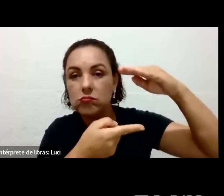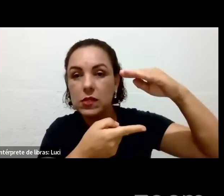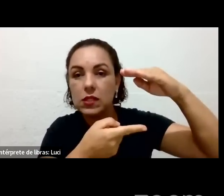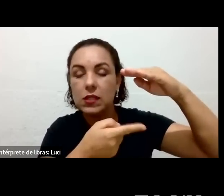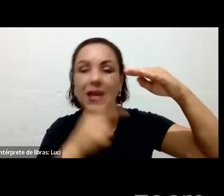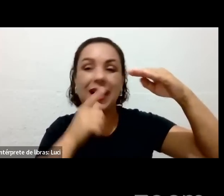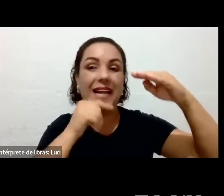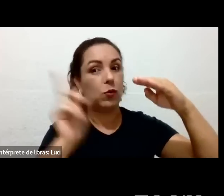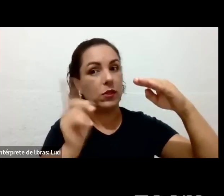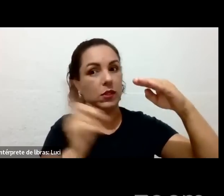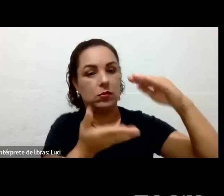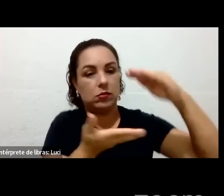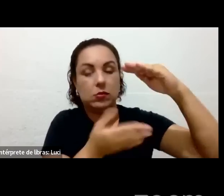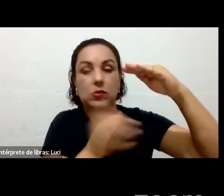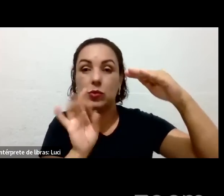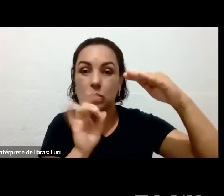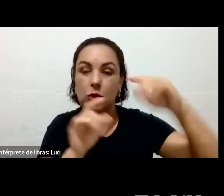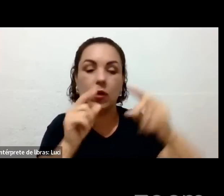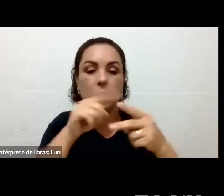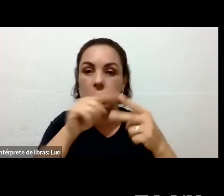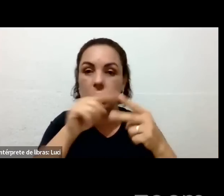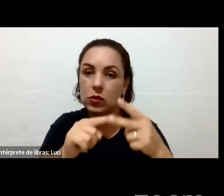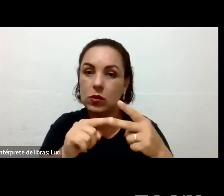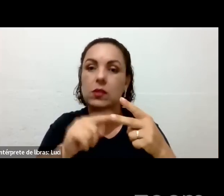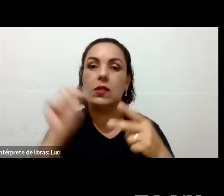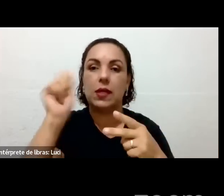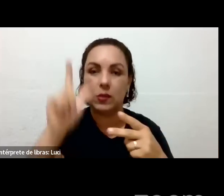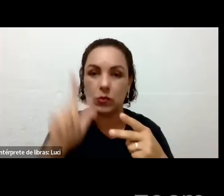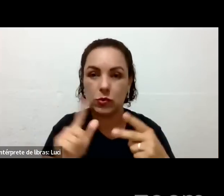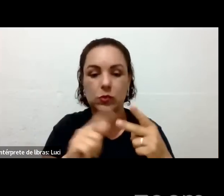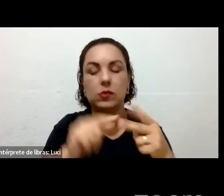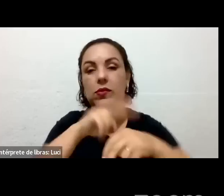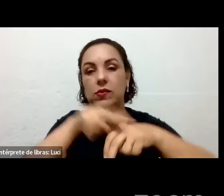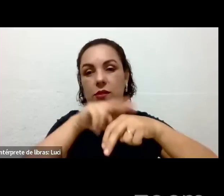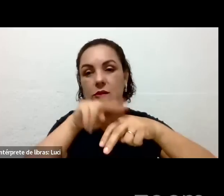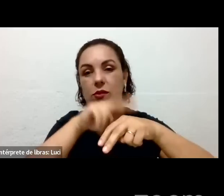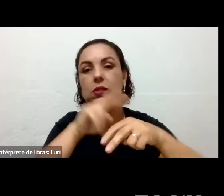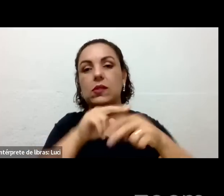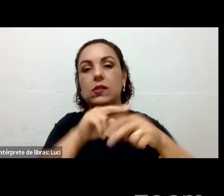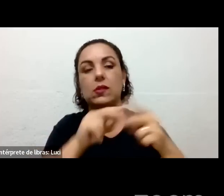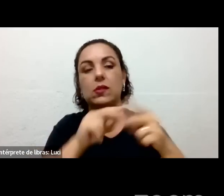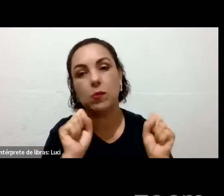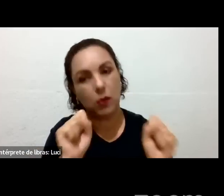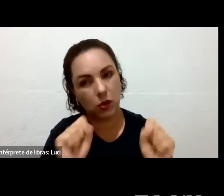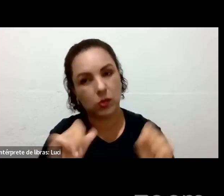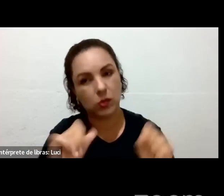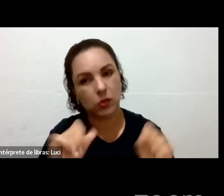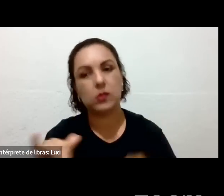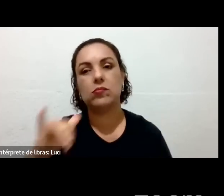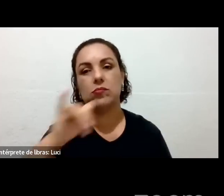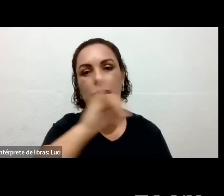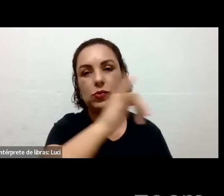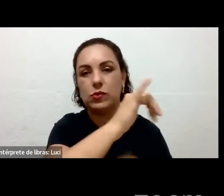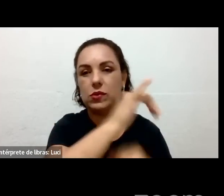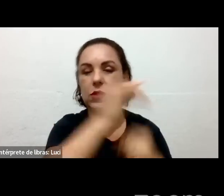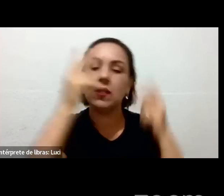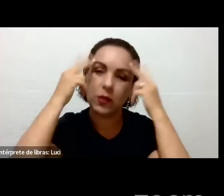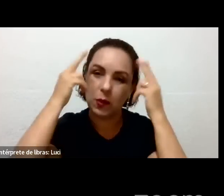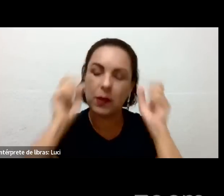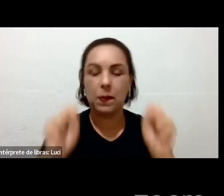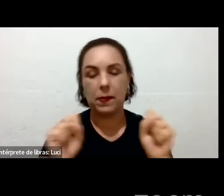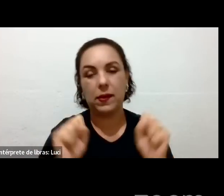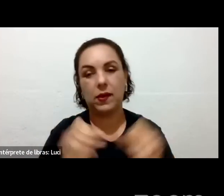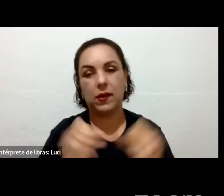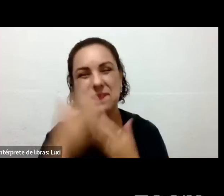fazer esse... Aí chega lá no avião e você coloca a água na garrafinha. É assim que eu faço. Tá bom? Certo. Obrigada, ouviu?